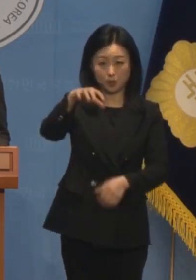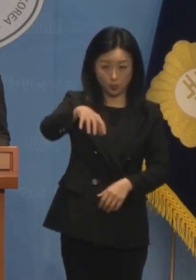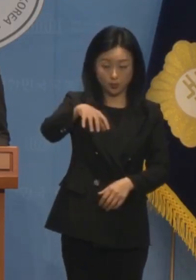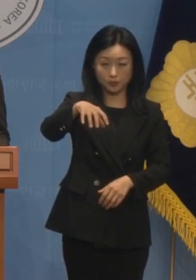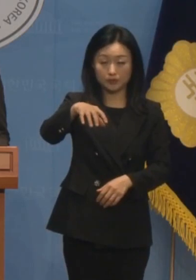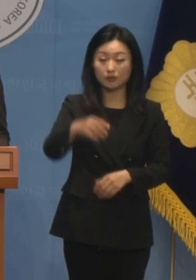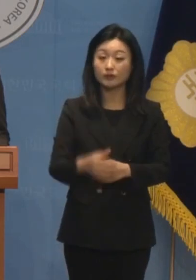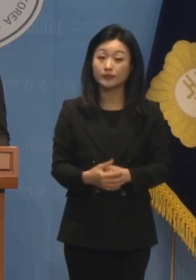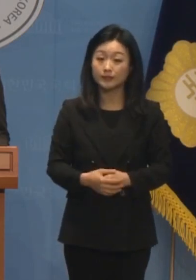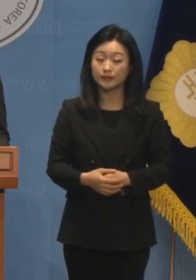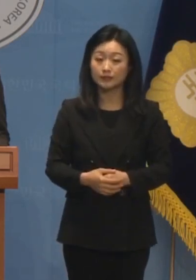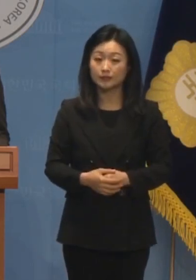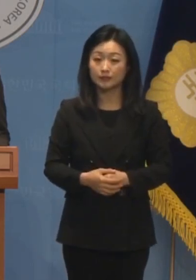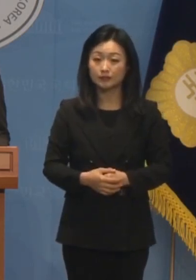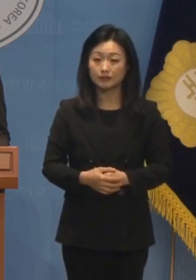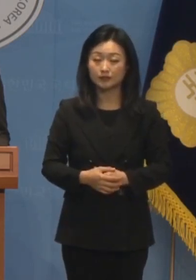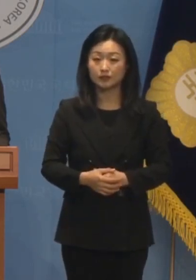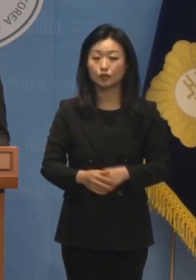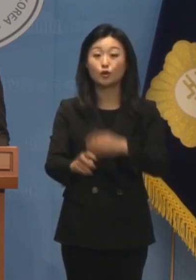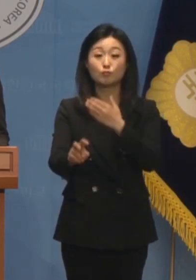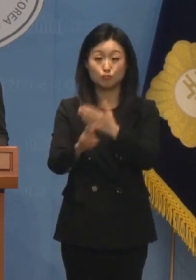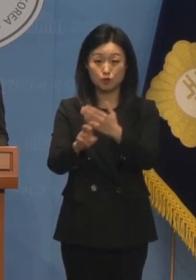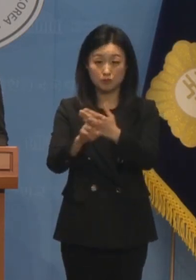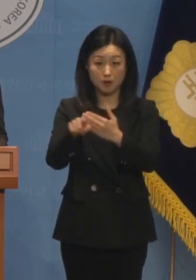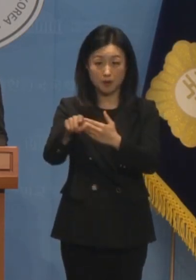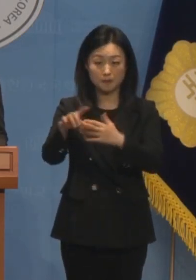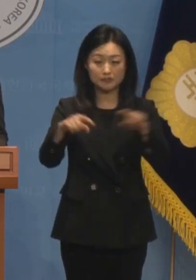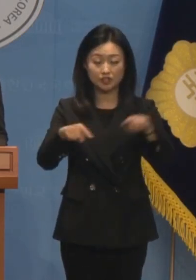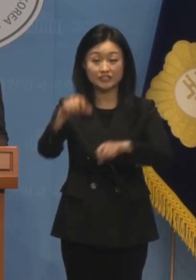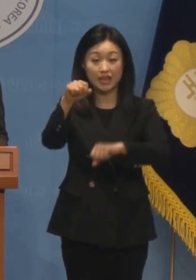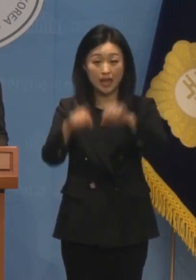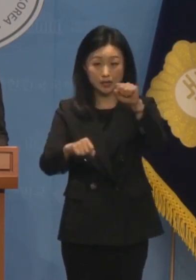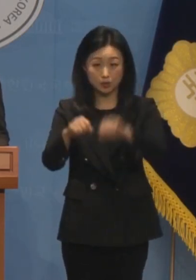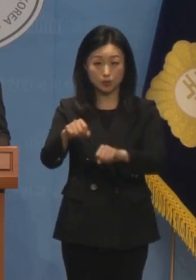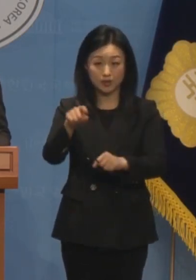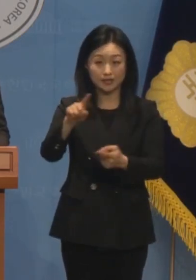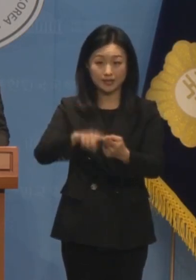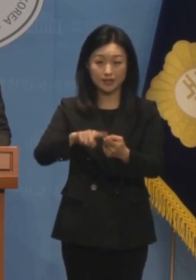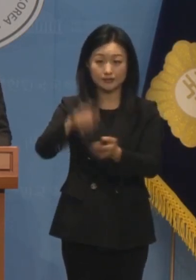불법적 정치 행동을 하는 것에 대해서 한 말씀 드리겠습니다